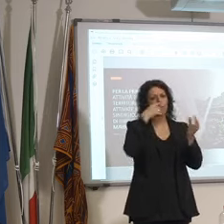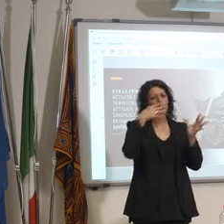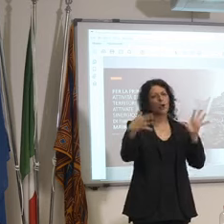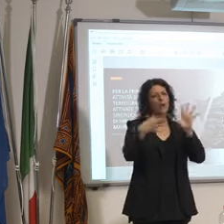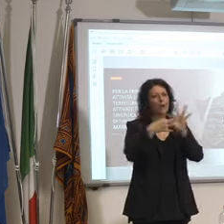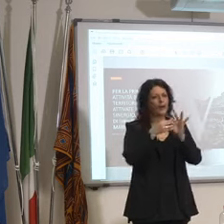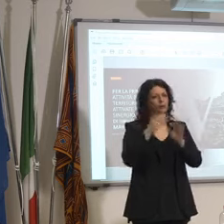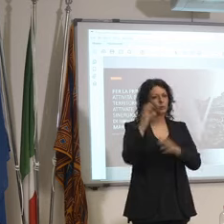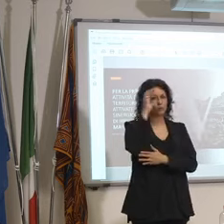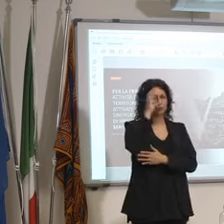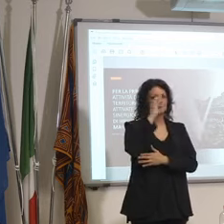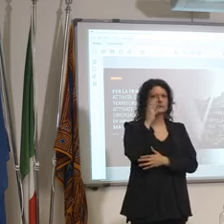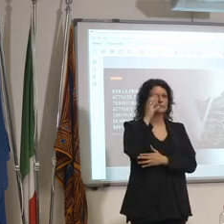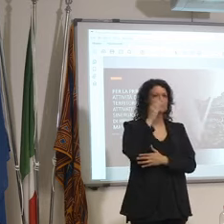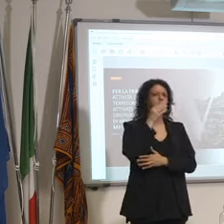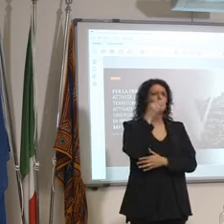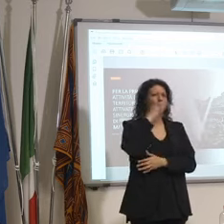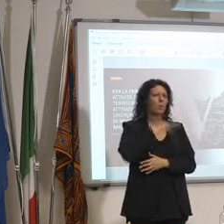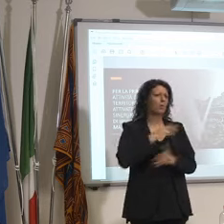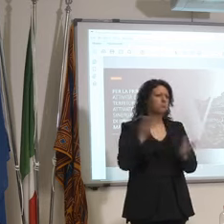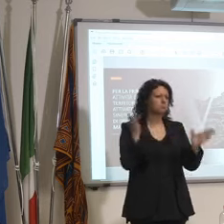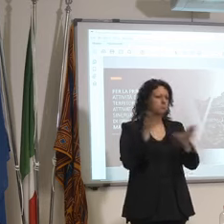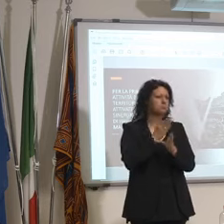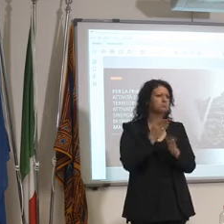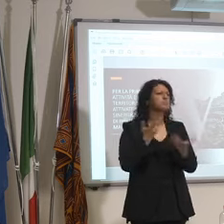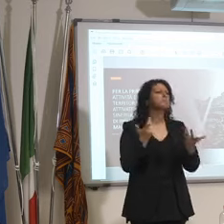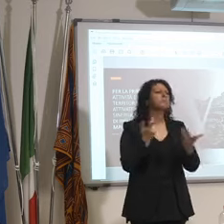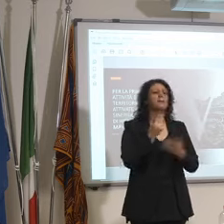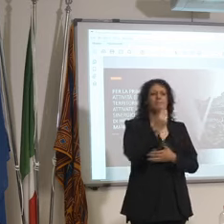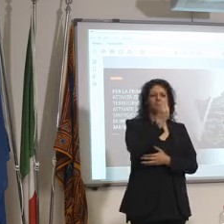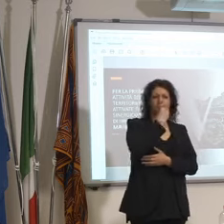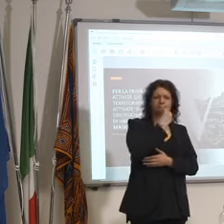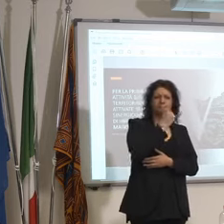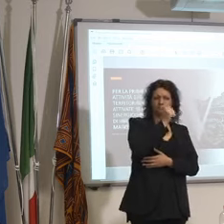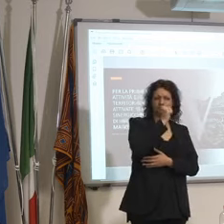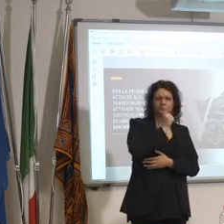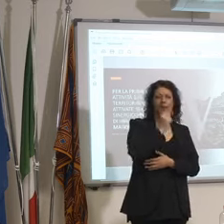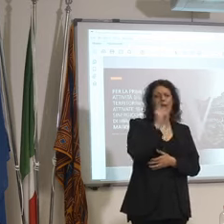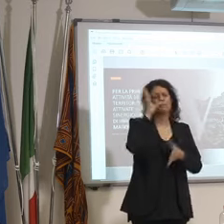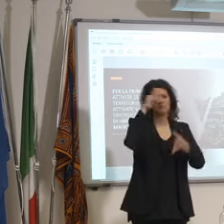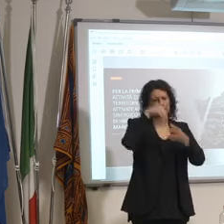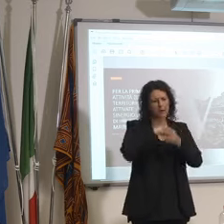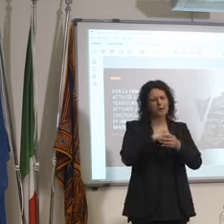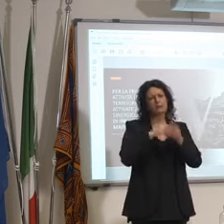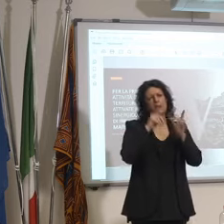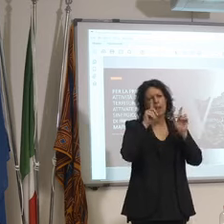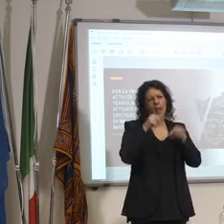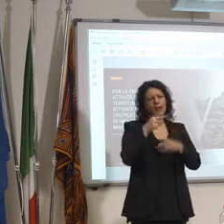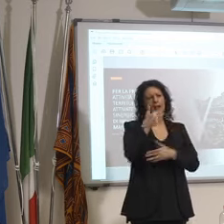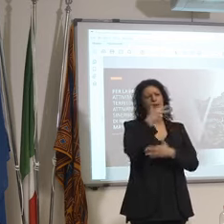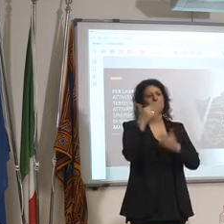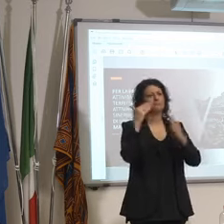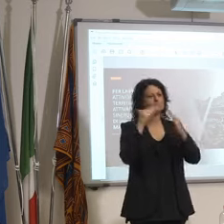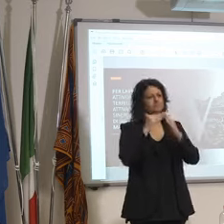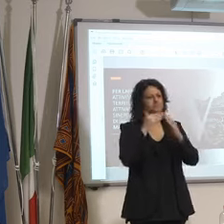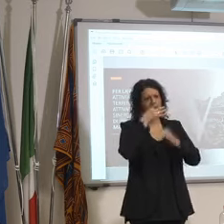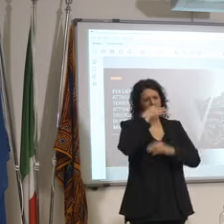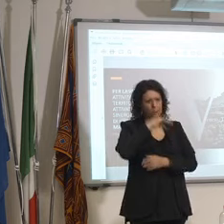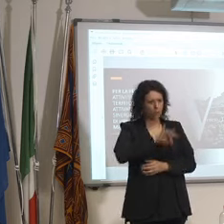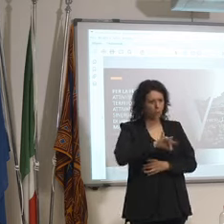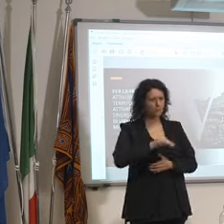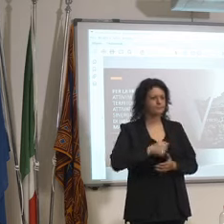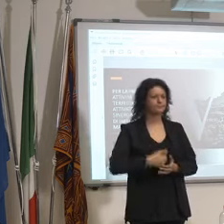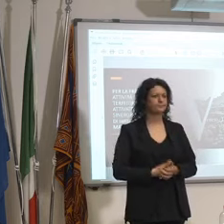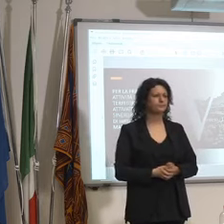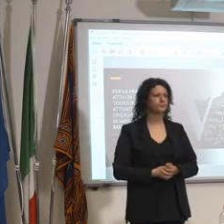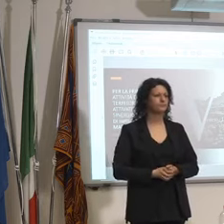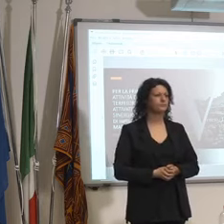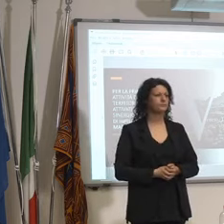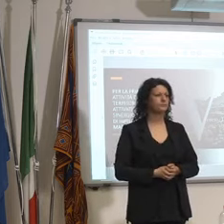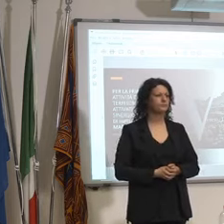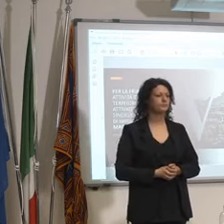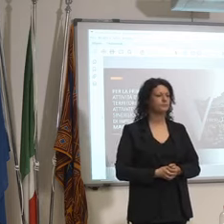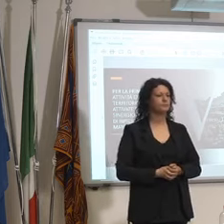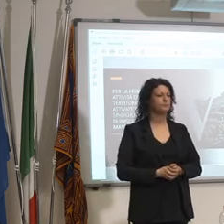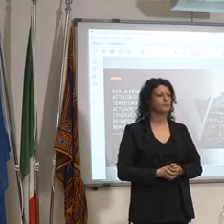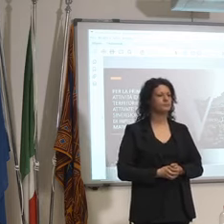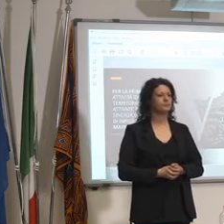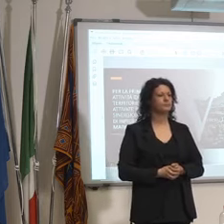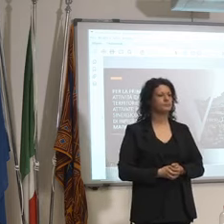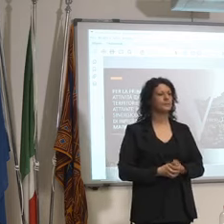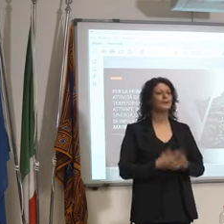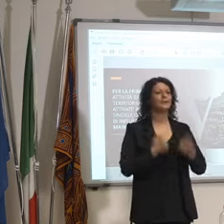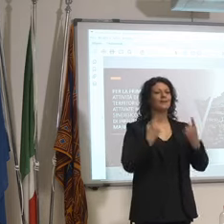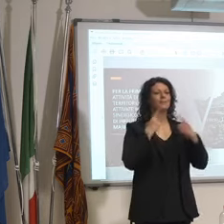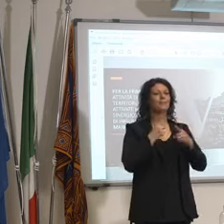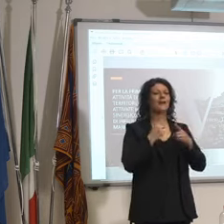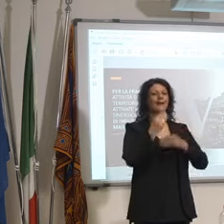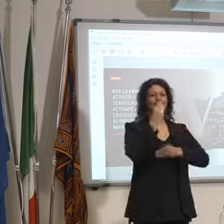cosa quindi l'enogastronomia ci sta anche l'ombra restaurant dopo per esempio una cosa che non ho detto quando ho parlato dell'enogastronomia noi